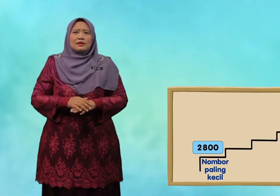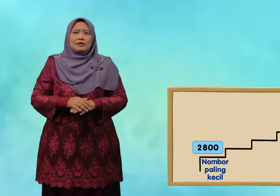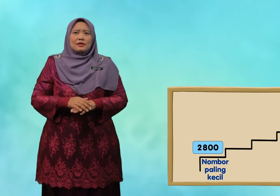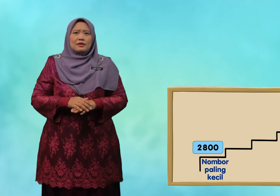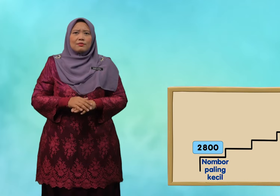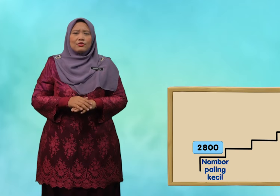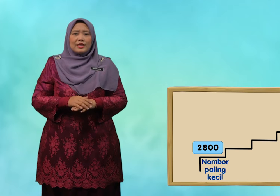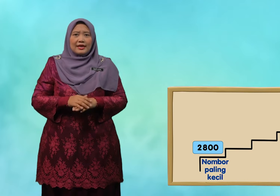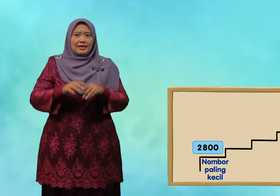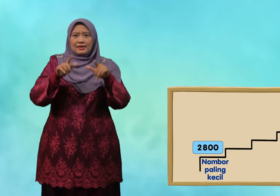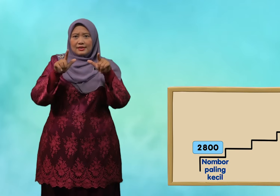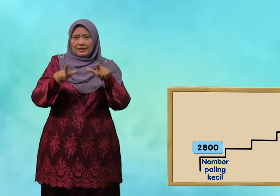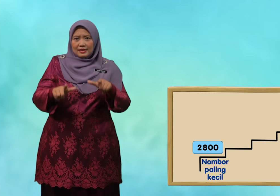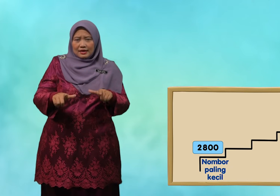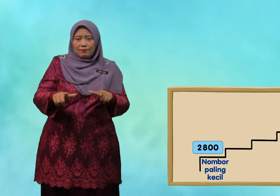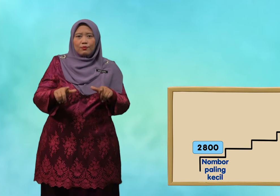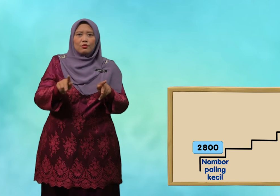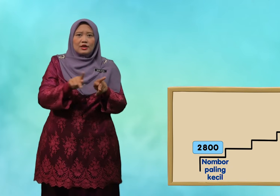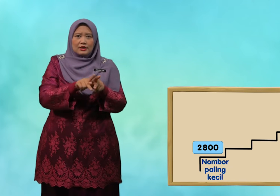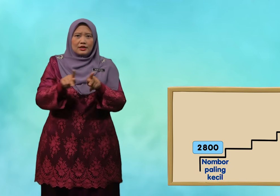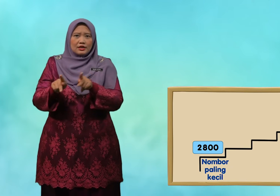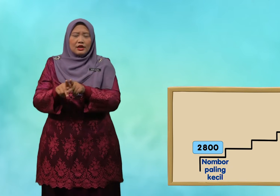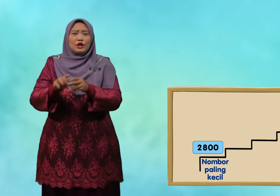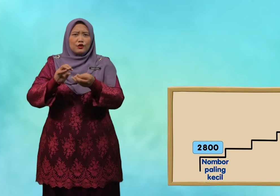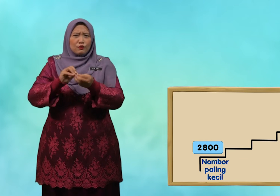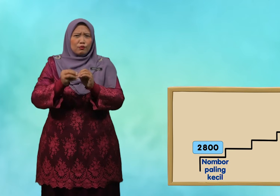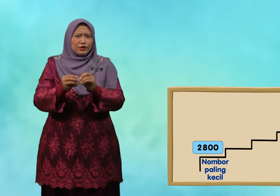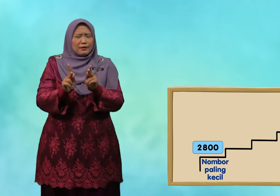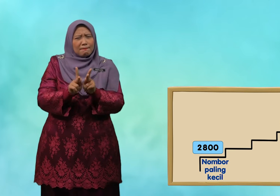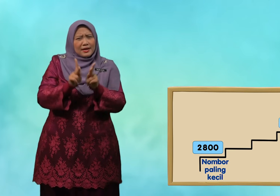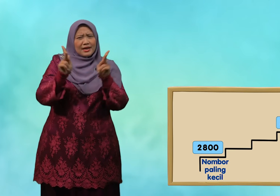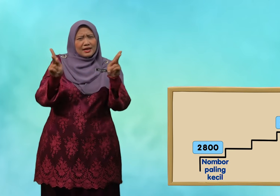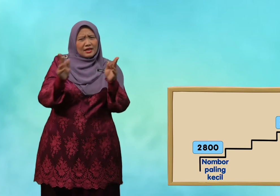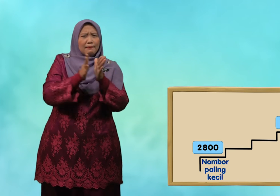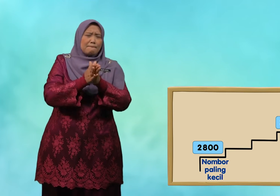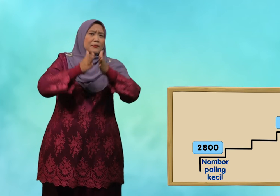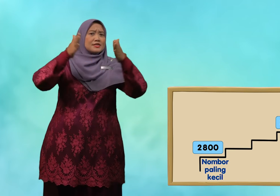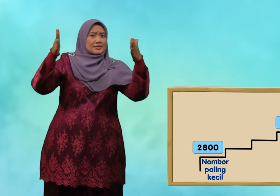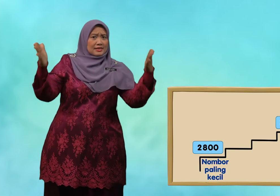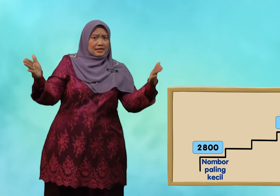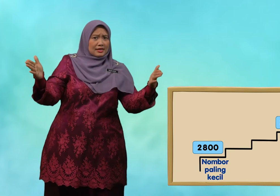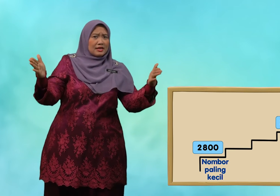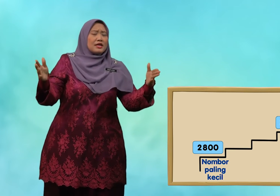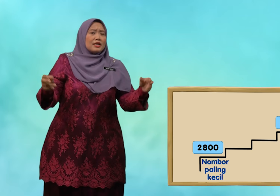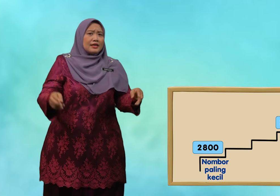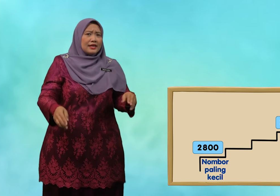Kemudian, letakkan pula nombor yang paling besar di